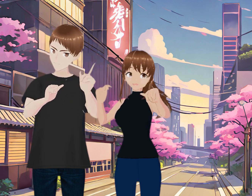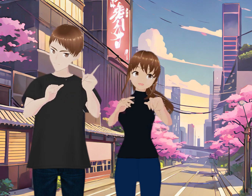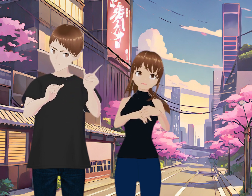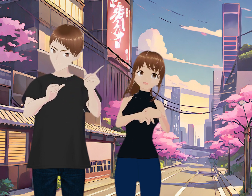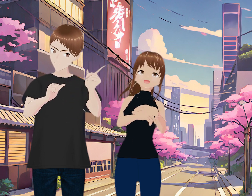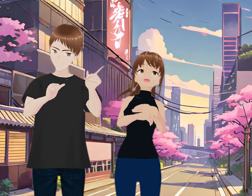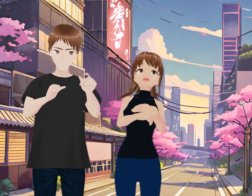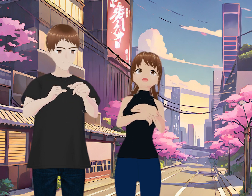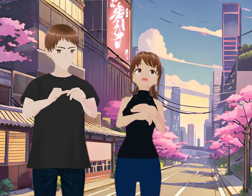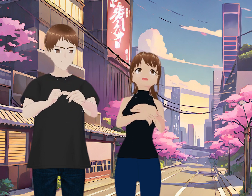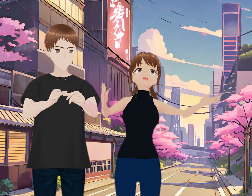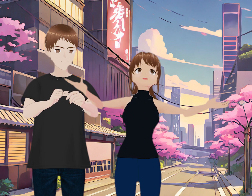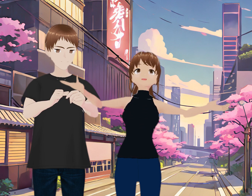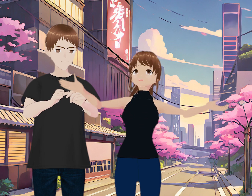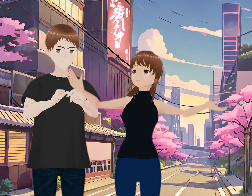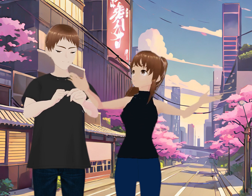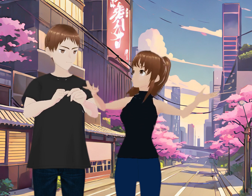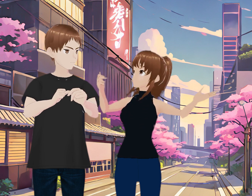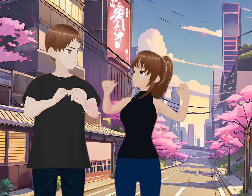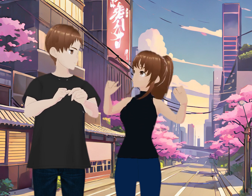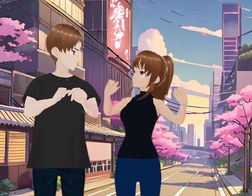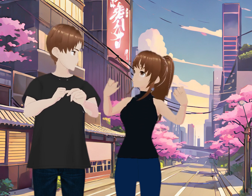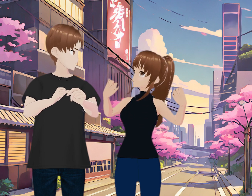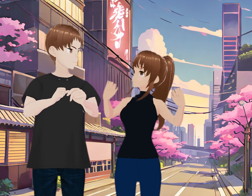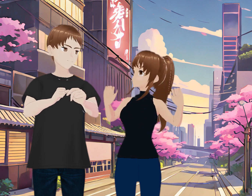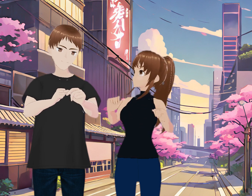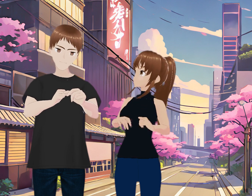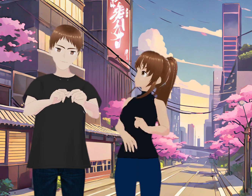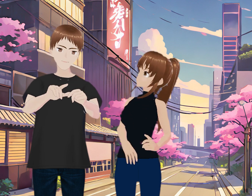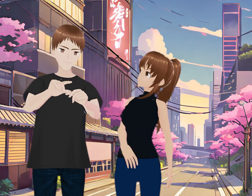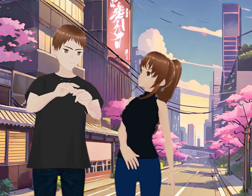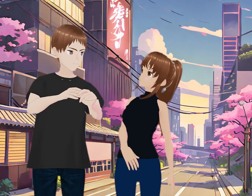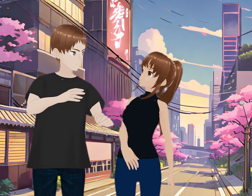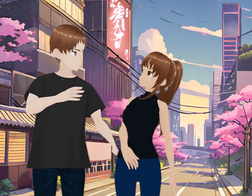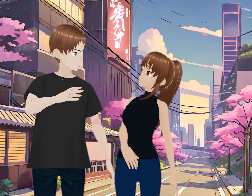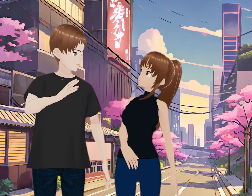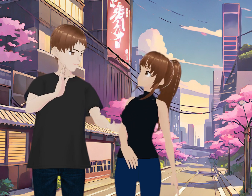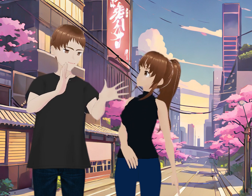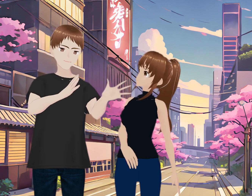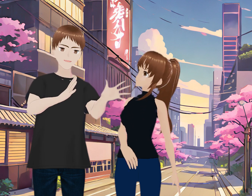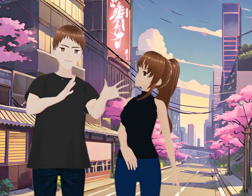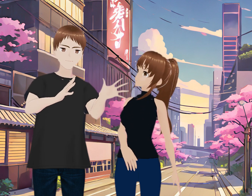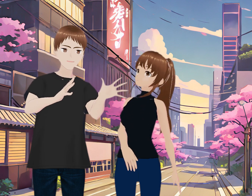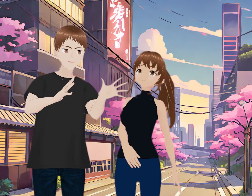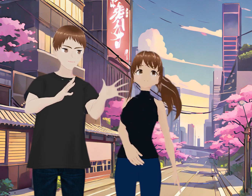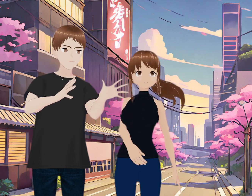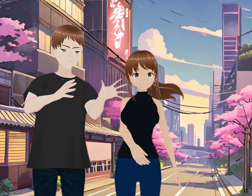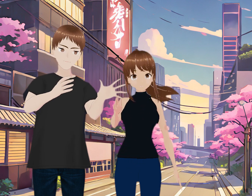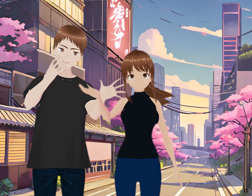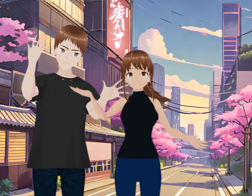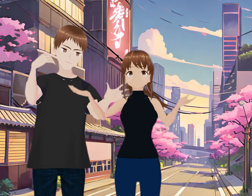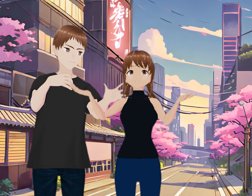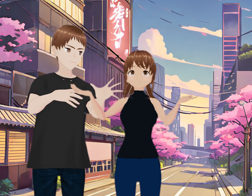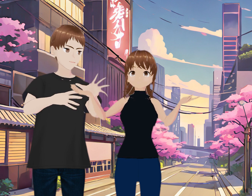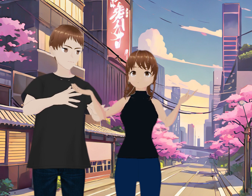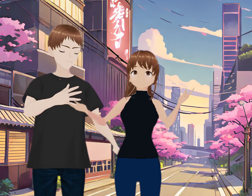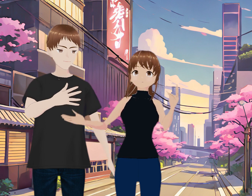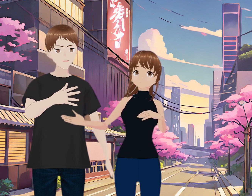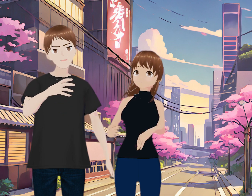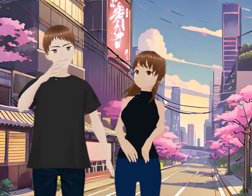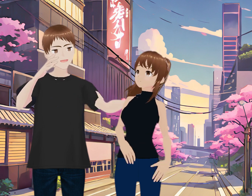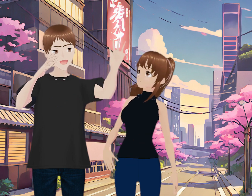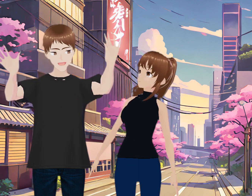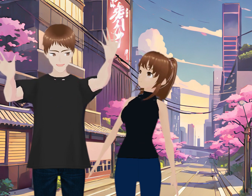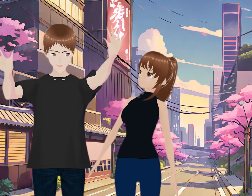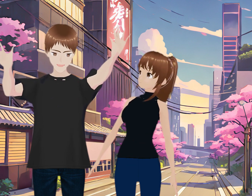en sus comentarios De qué quieren que hablemos ¿Cómo ves si lo dejamos Al público? Sí De hecho En Twitter Antes de anunciar Este episodio Les pedí Mándanos también Sus